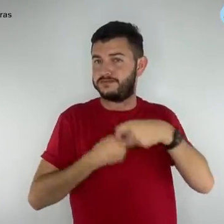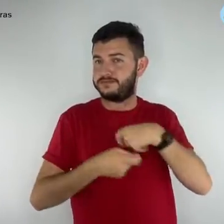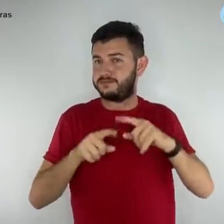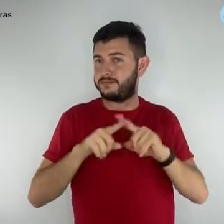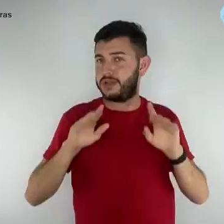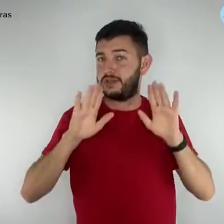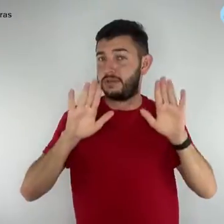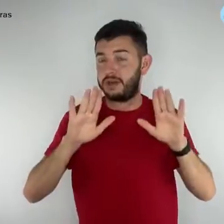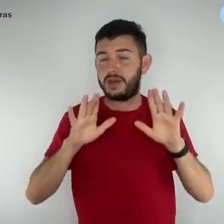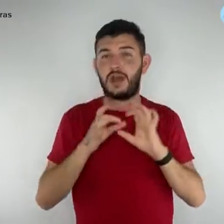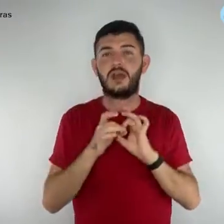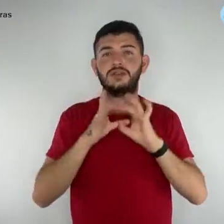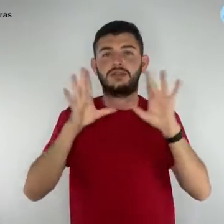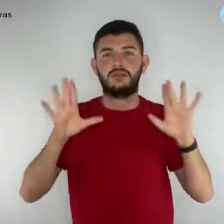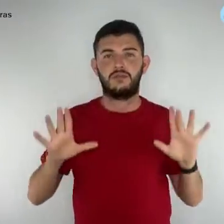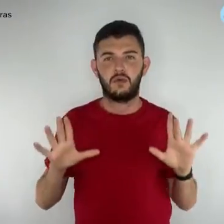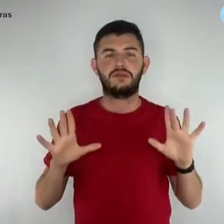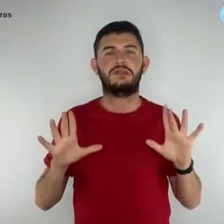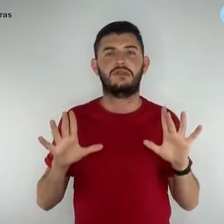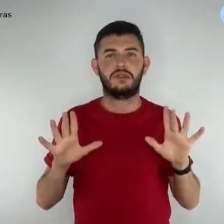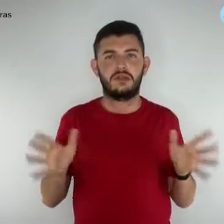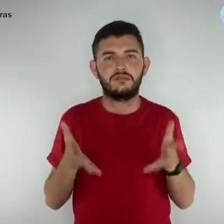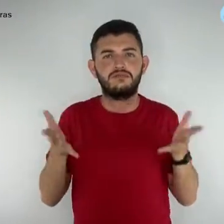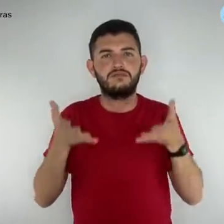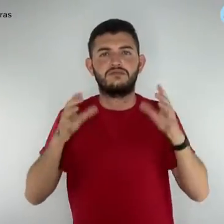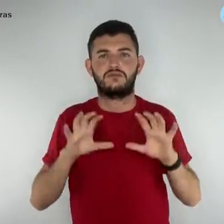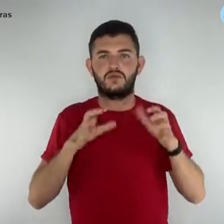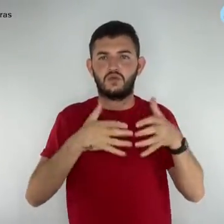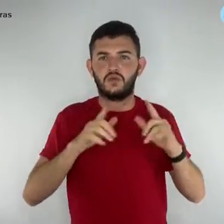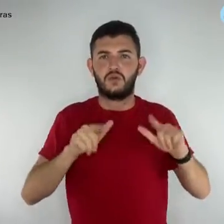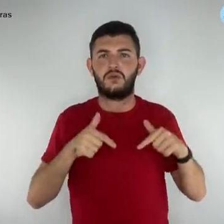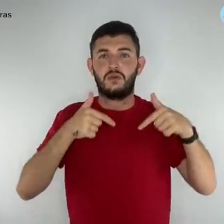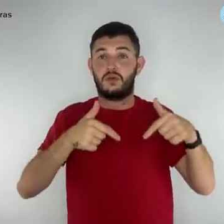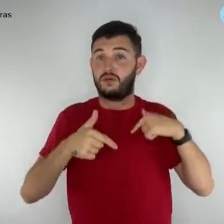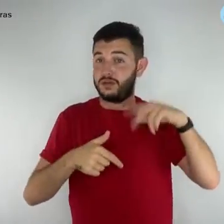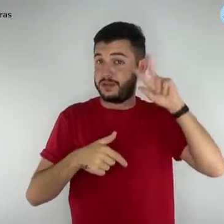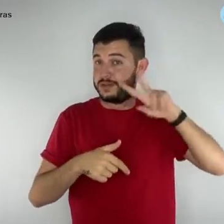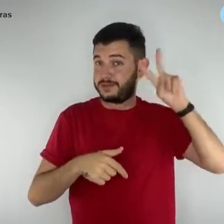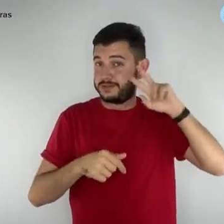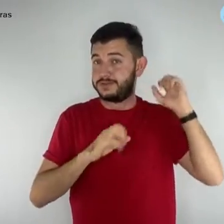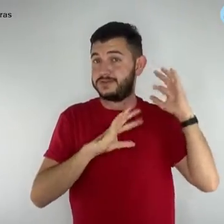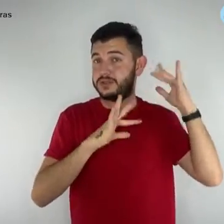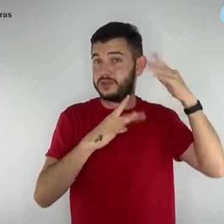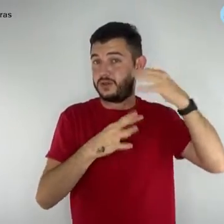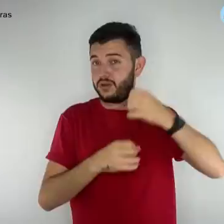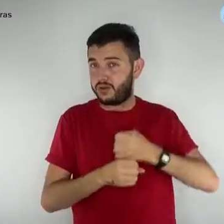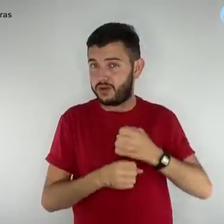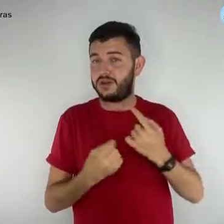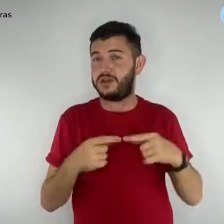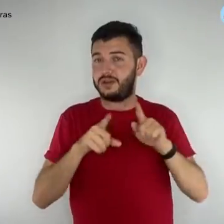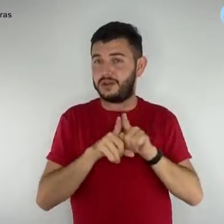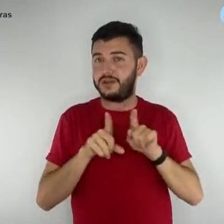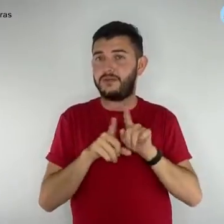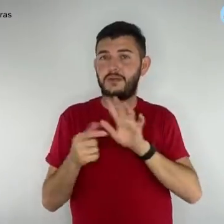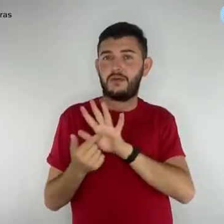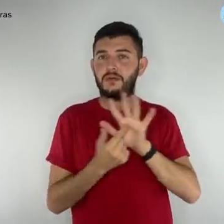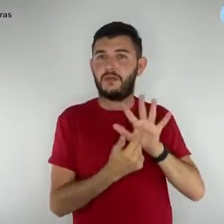mas a disposição da categoria para a luta tem história e, principalmente, tem futuro. Como